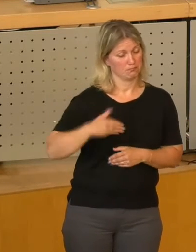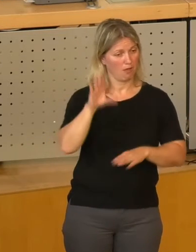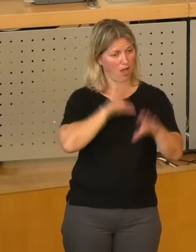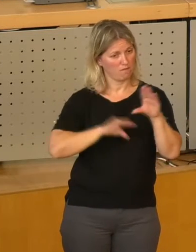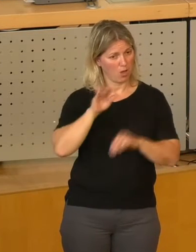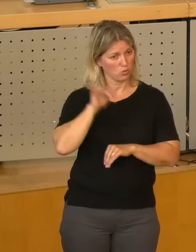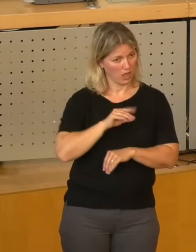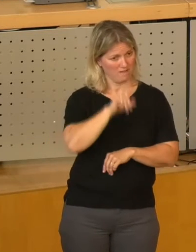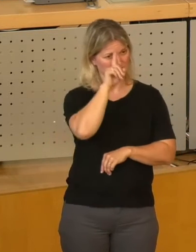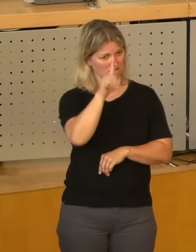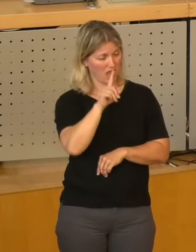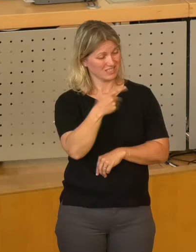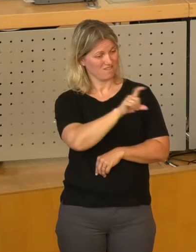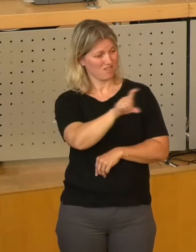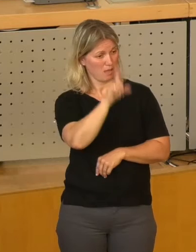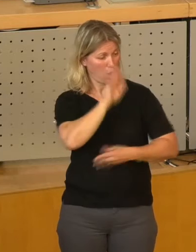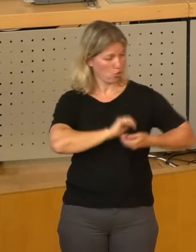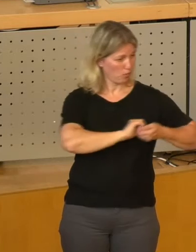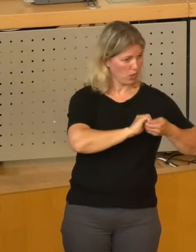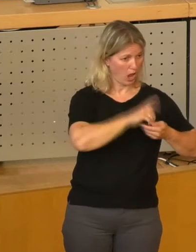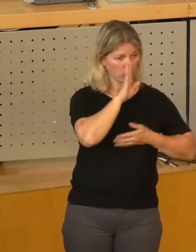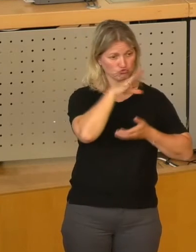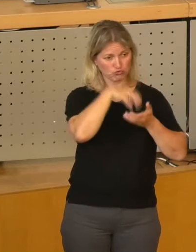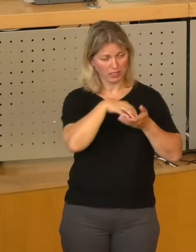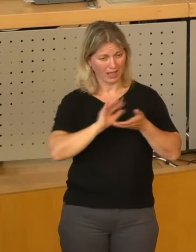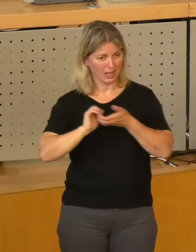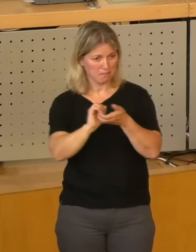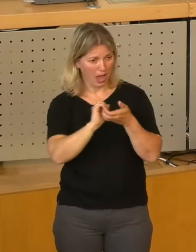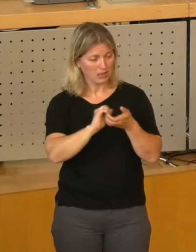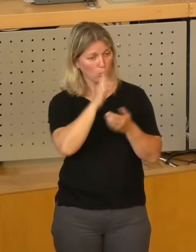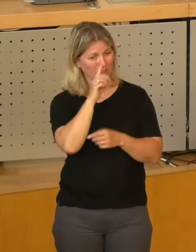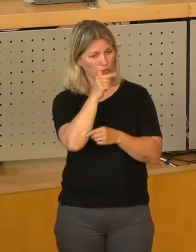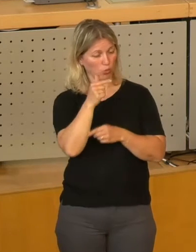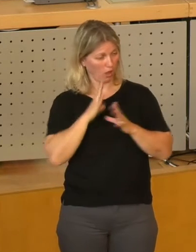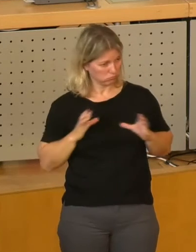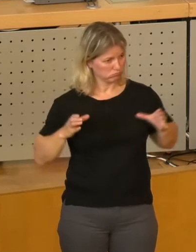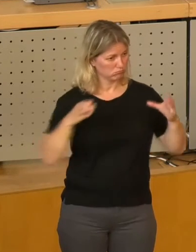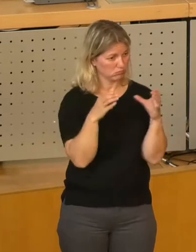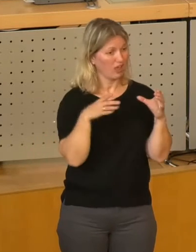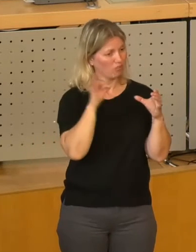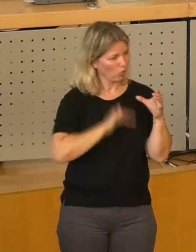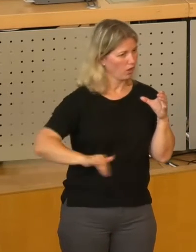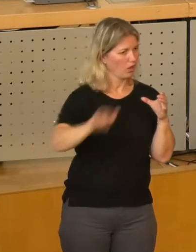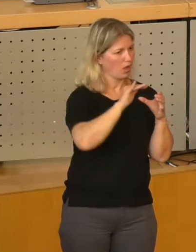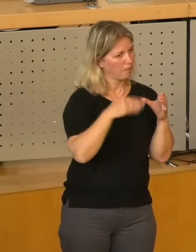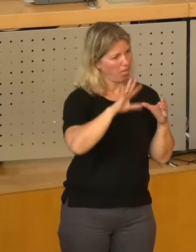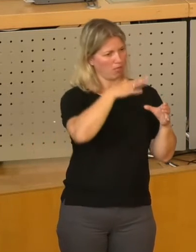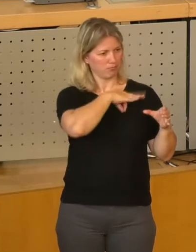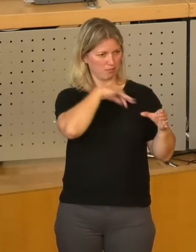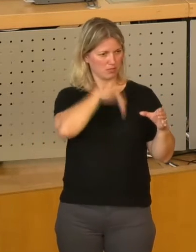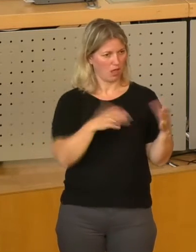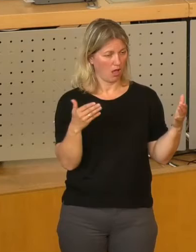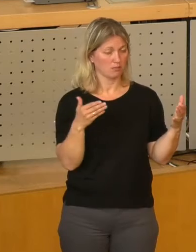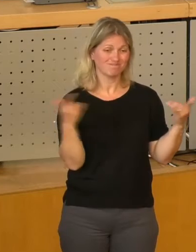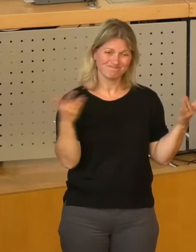kommunalen Unternehmen, Städten und Gemeinden sowie der Tüger Mehrwert für die Beteiligten entsteht. Und genau das ist der Punkt,